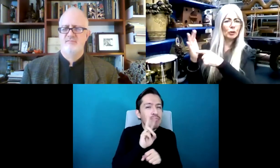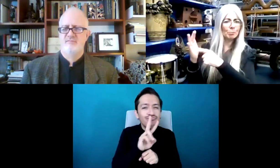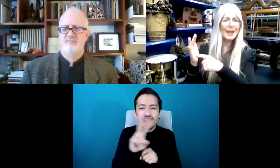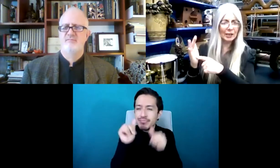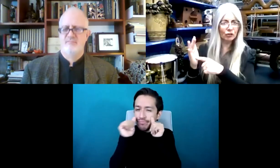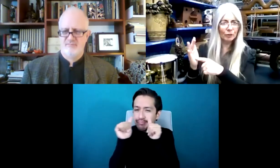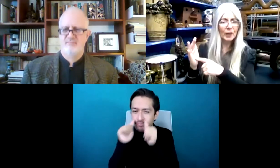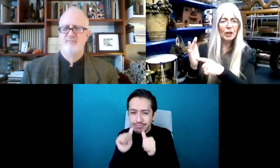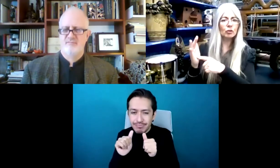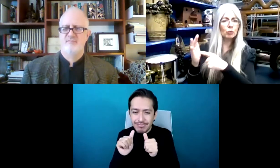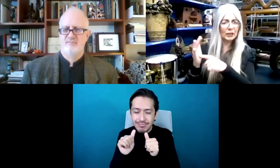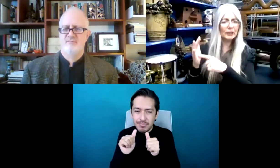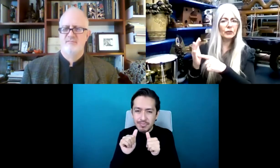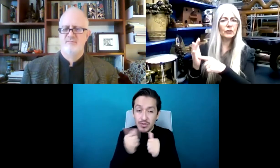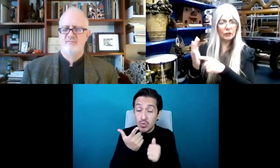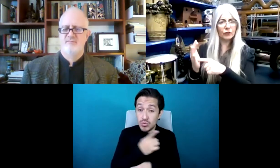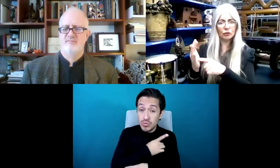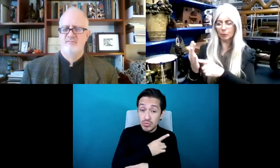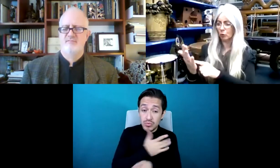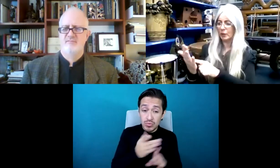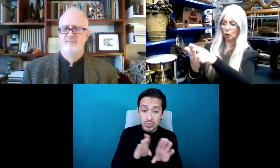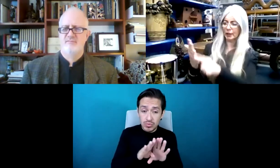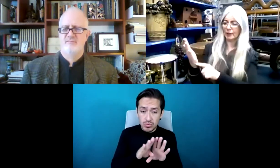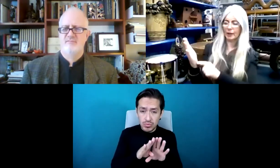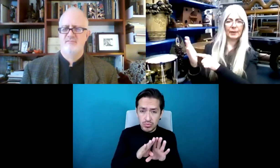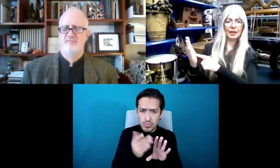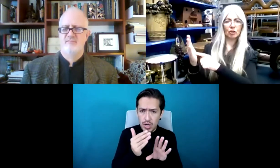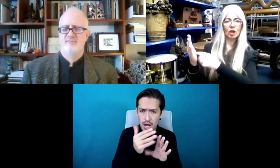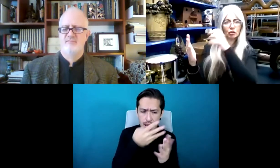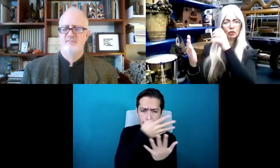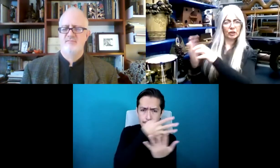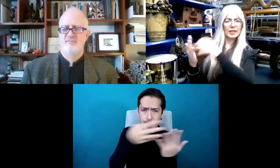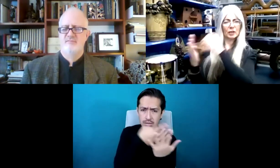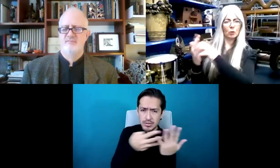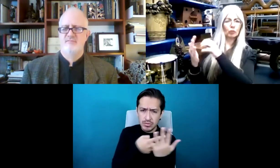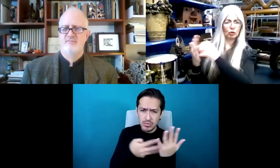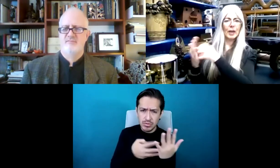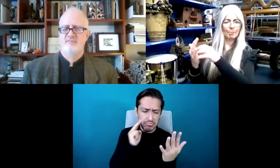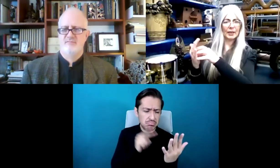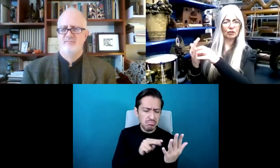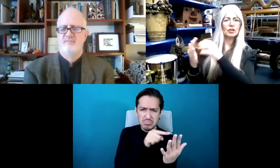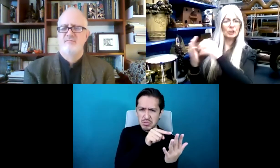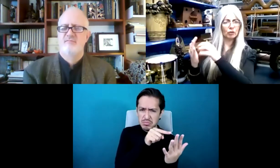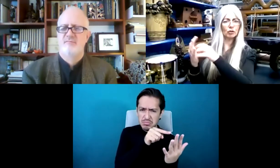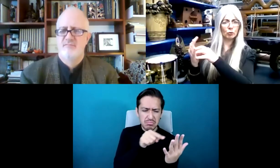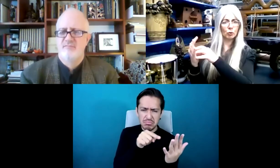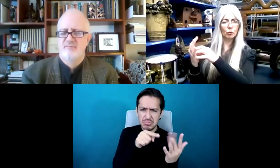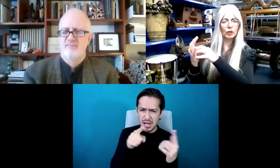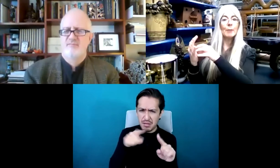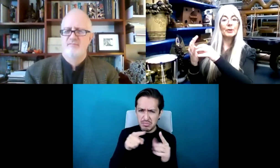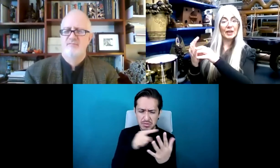otros aspectos, no solo que dice la partitura. Entonces, esa es la diferencia entre mirar la partitura,